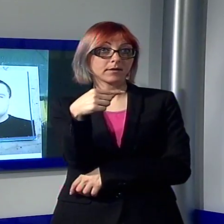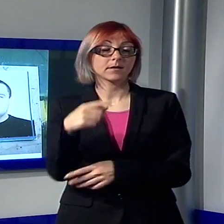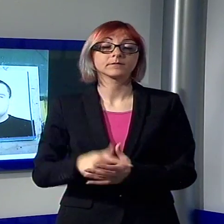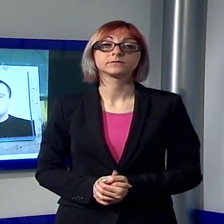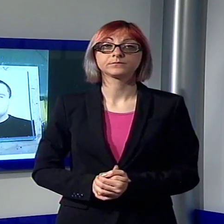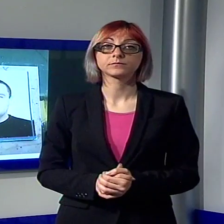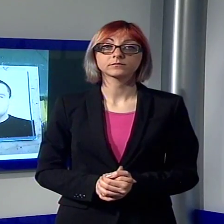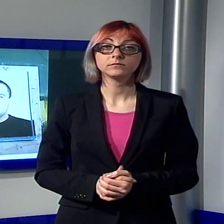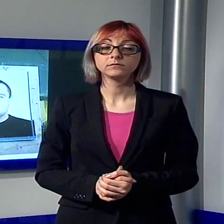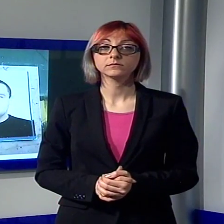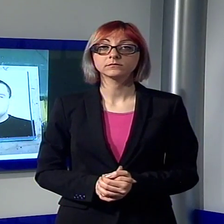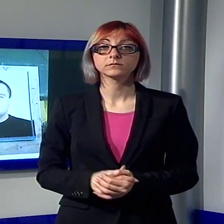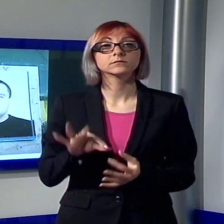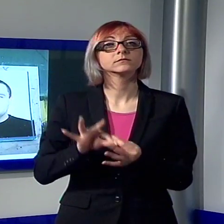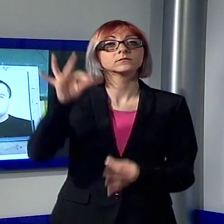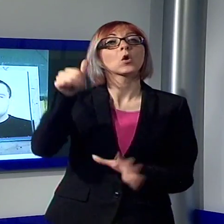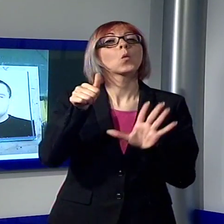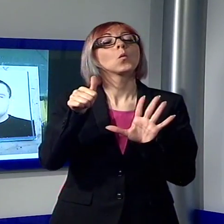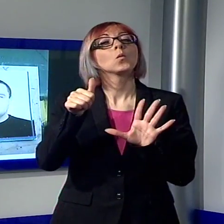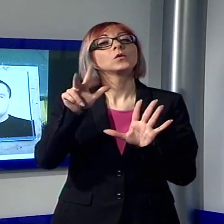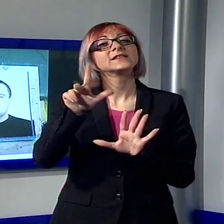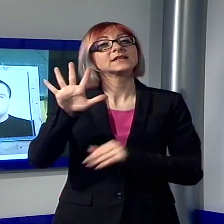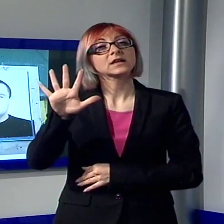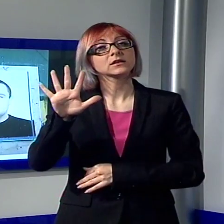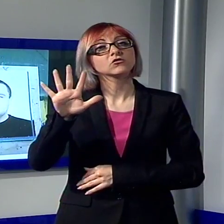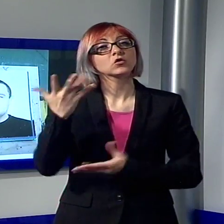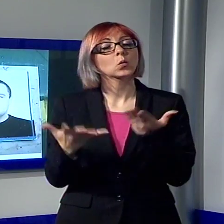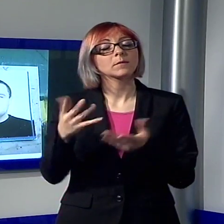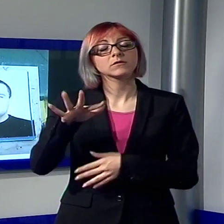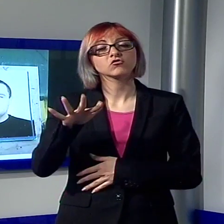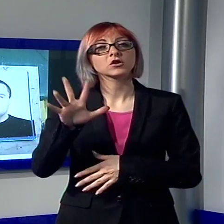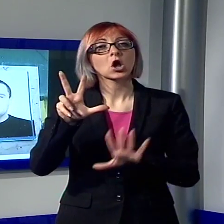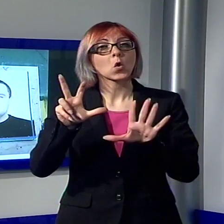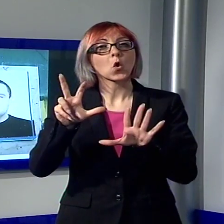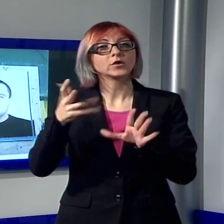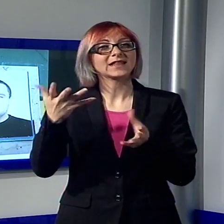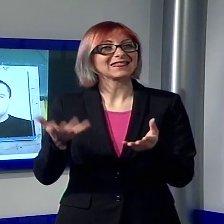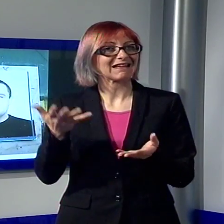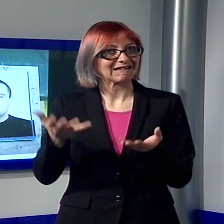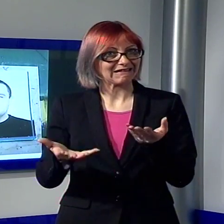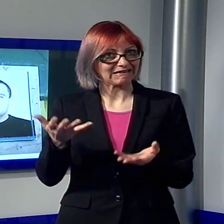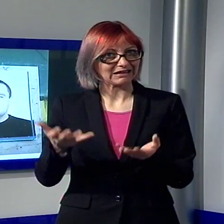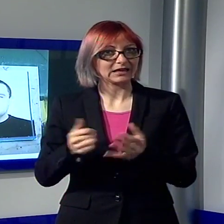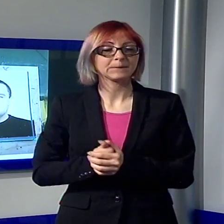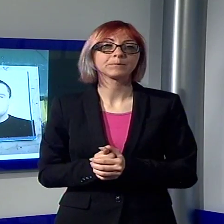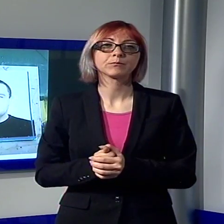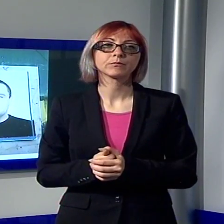dalla prefettura, è alto 1,75 m e pesa circa 80 kg. È vestito con scarpe da tennis celesti,